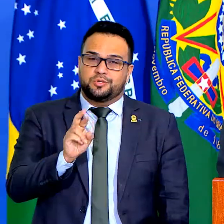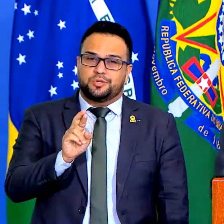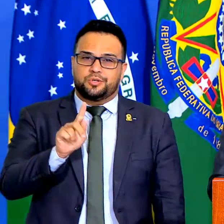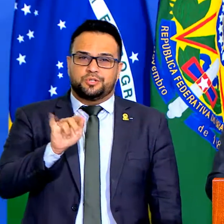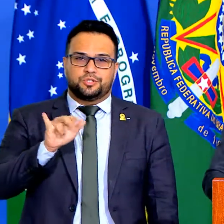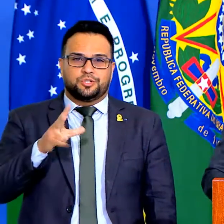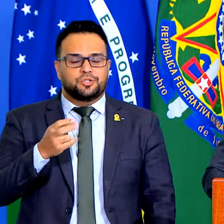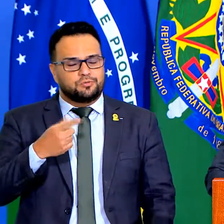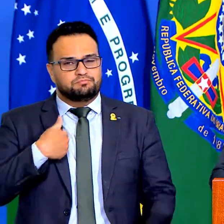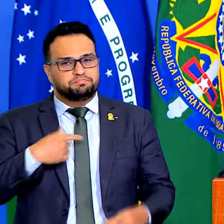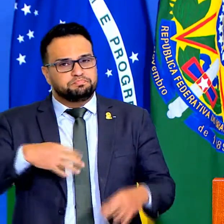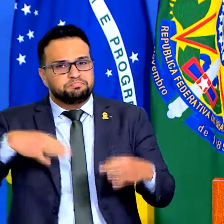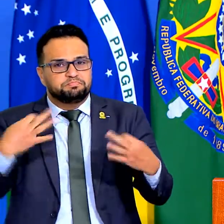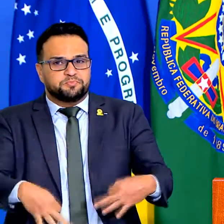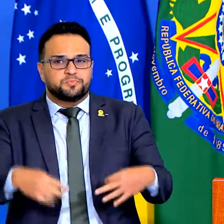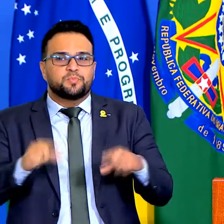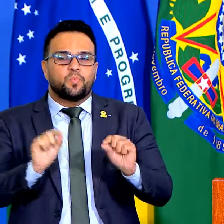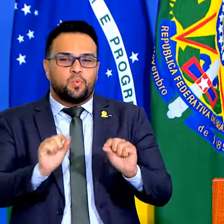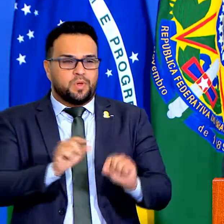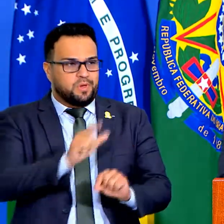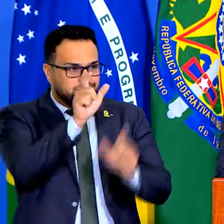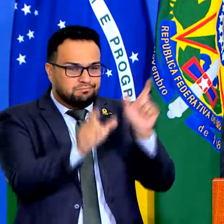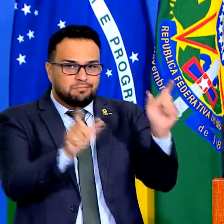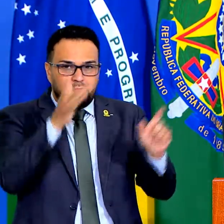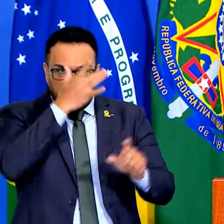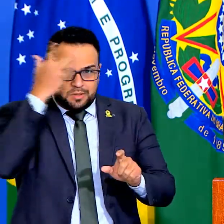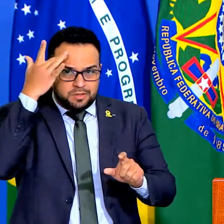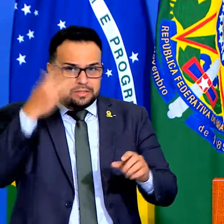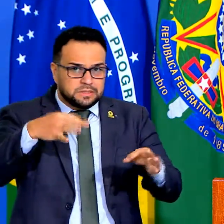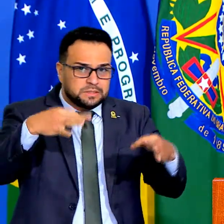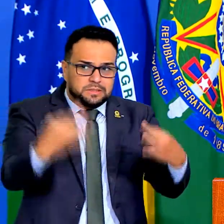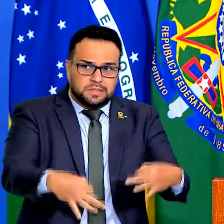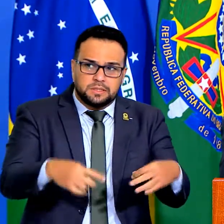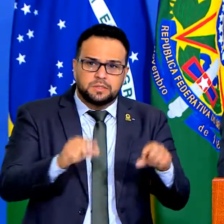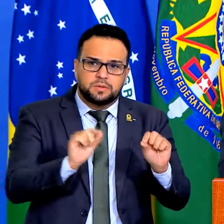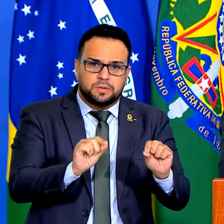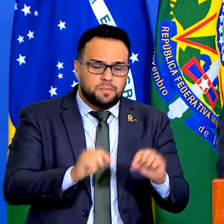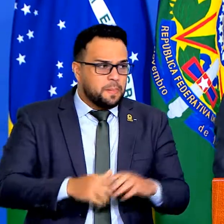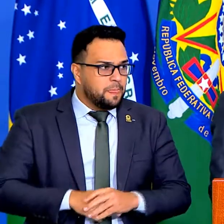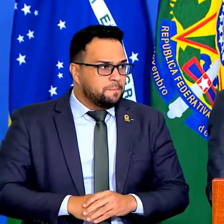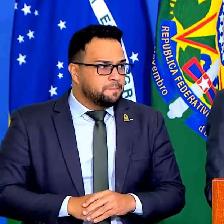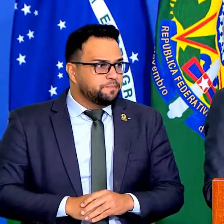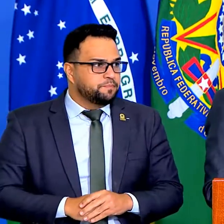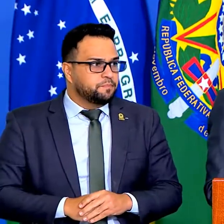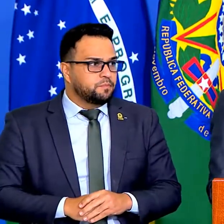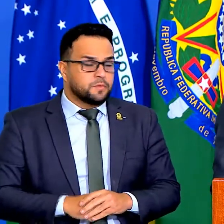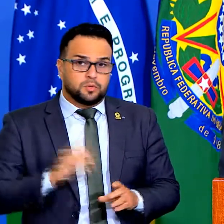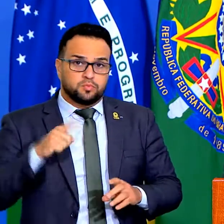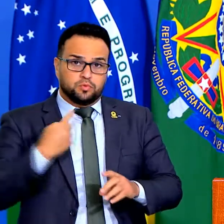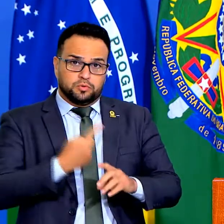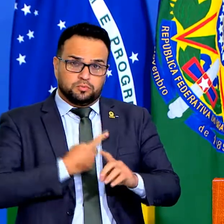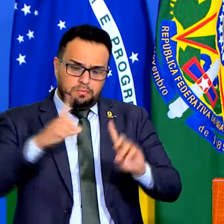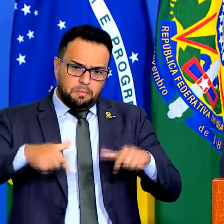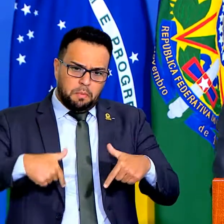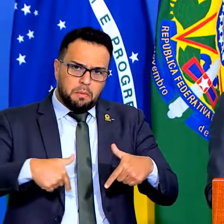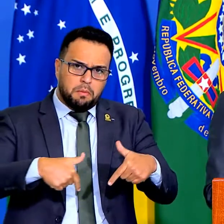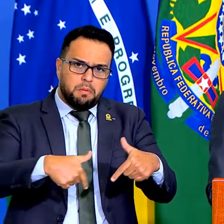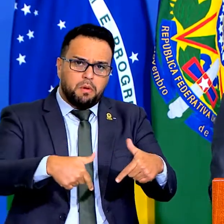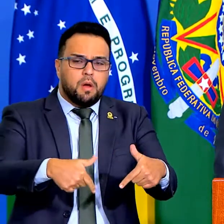Tenho certeza que as MPs não terão dificuldade para tramitar e, no que for possível, aperfeiçoar.